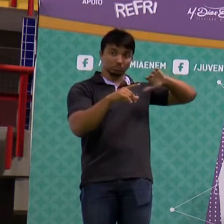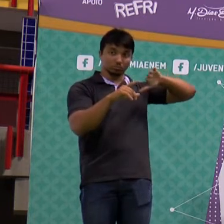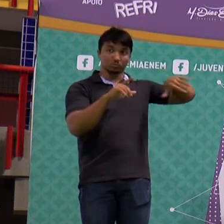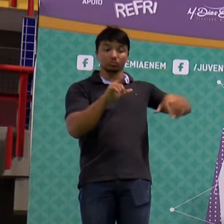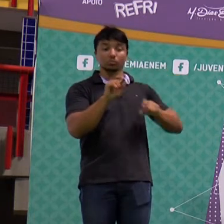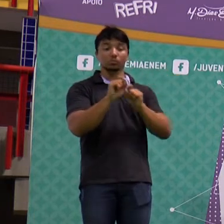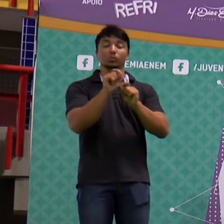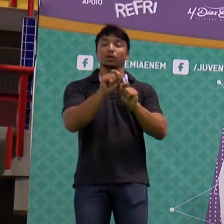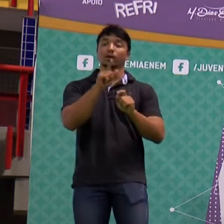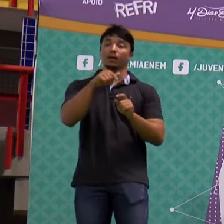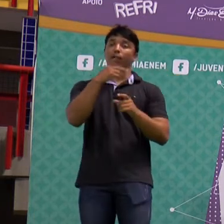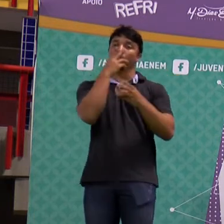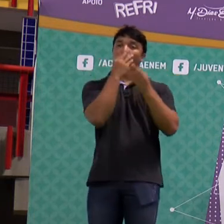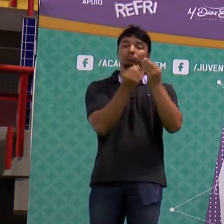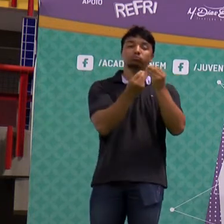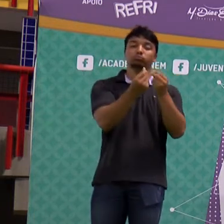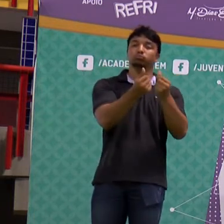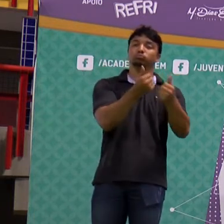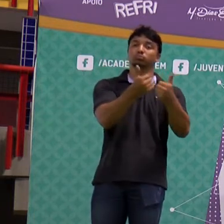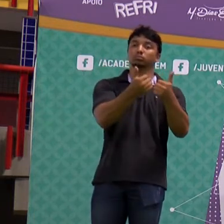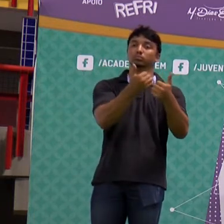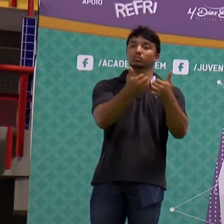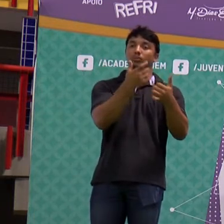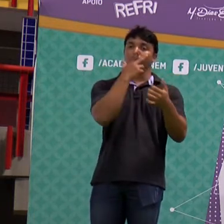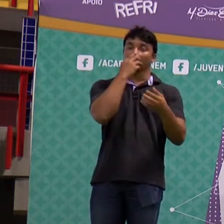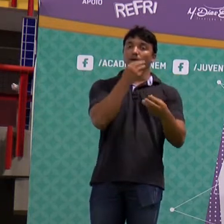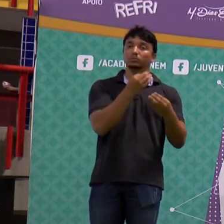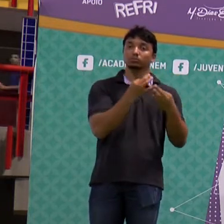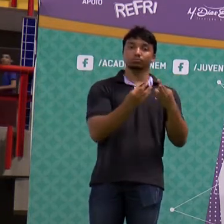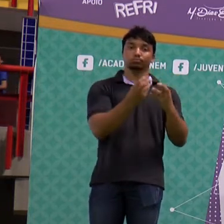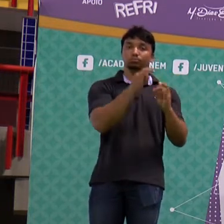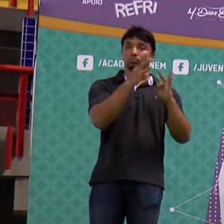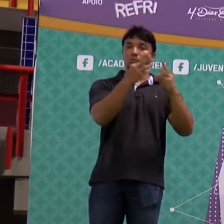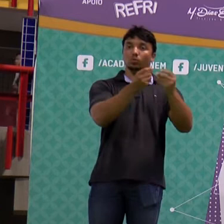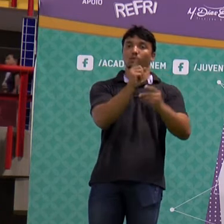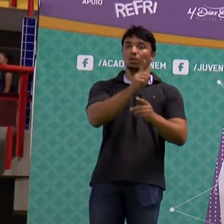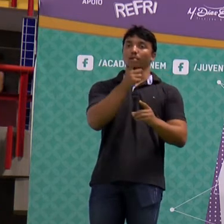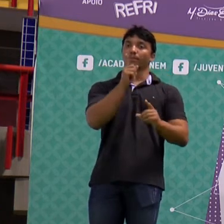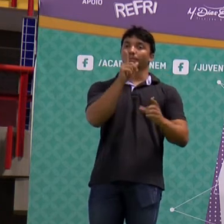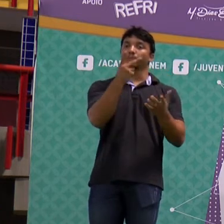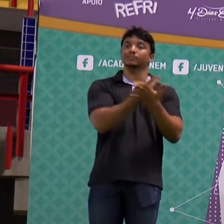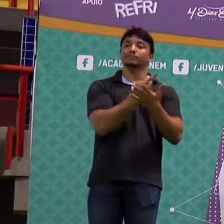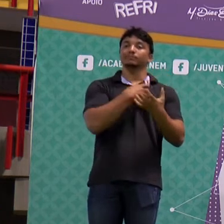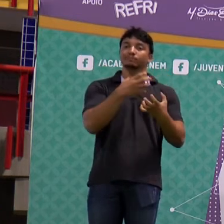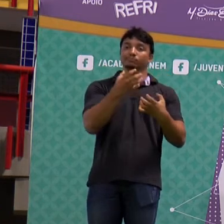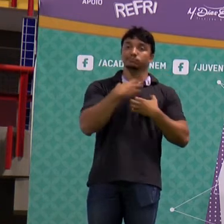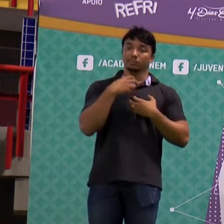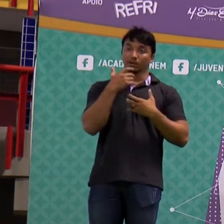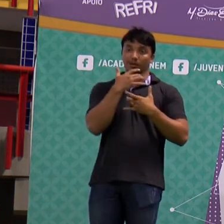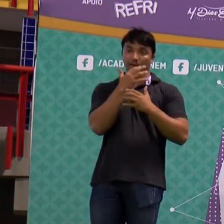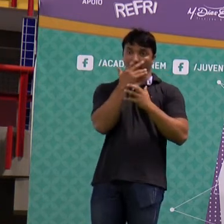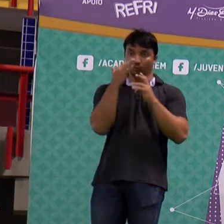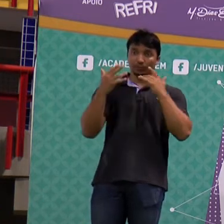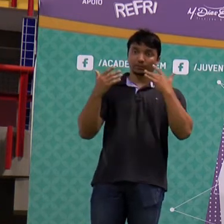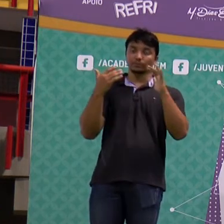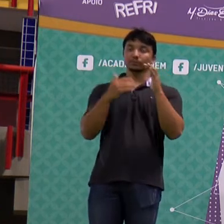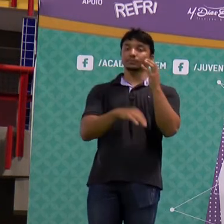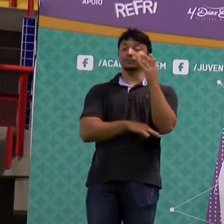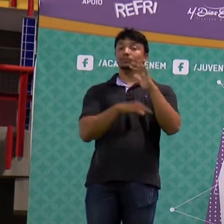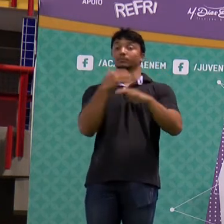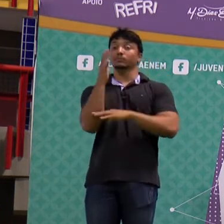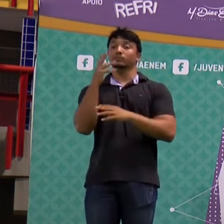eles liberam uma combustão incompleta, certo? Que provoca, devido à sua grave poluição,